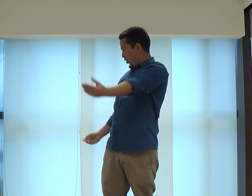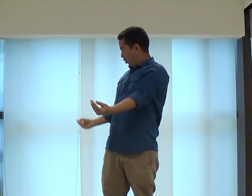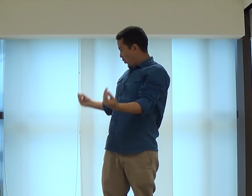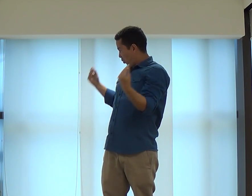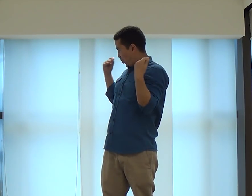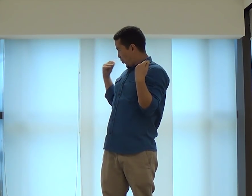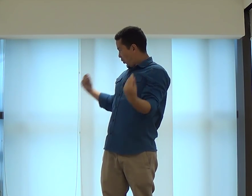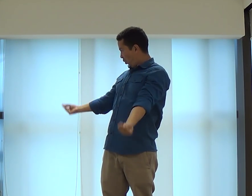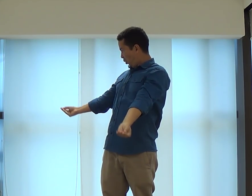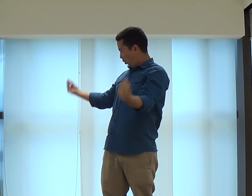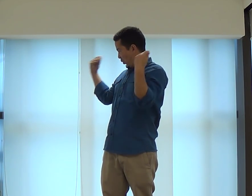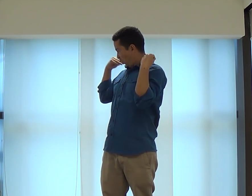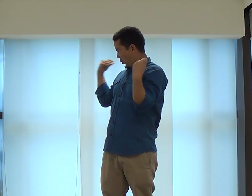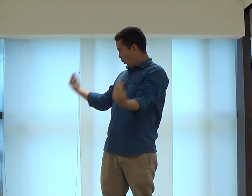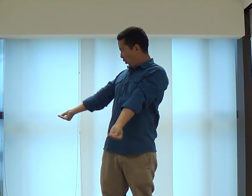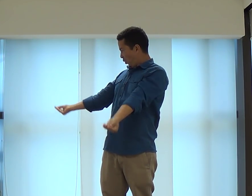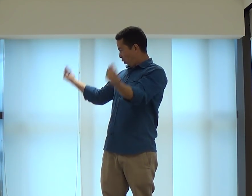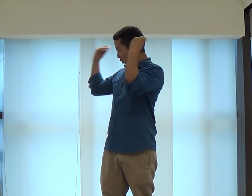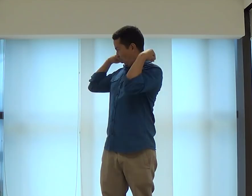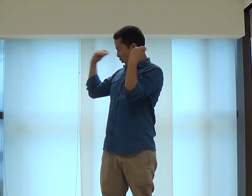o que você fez. Como?